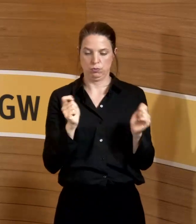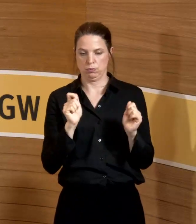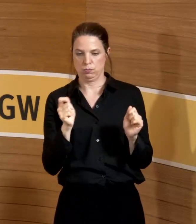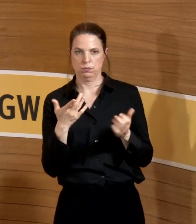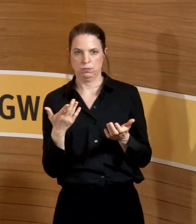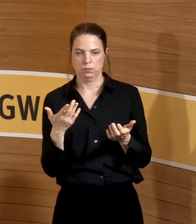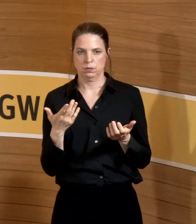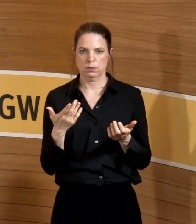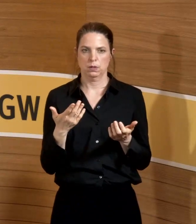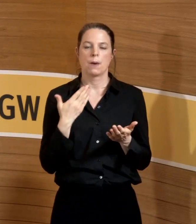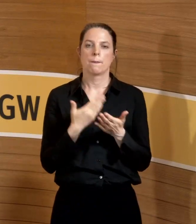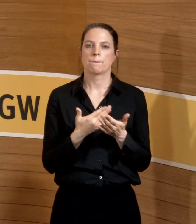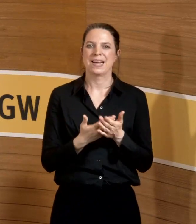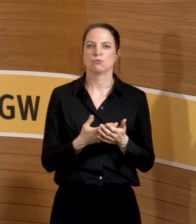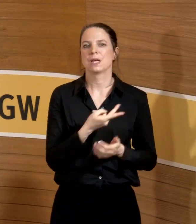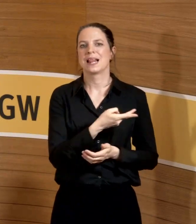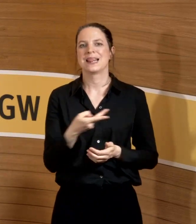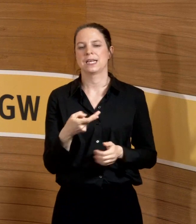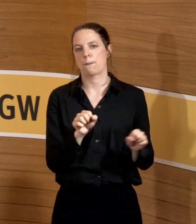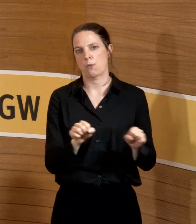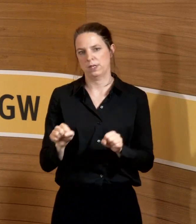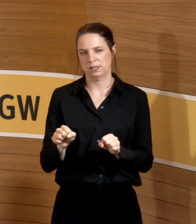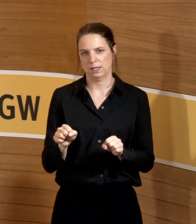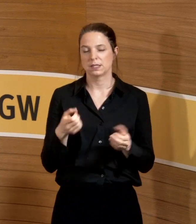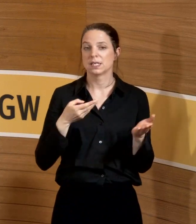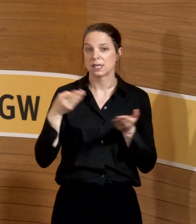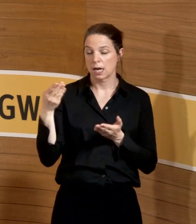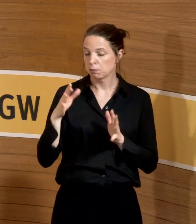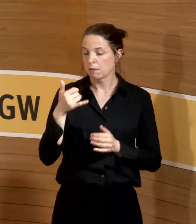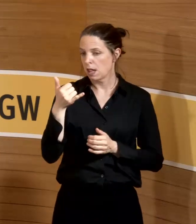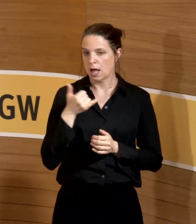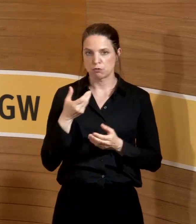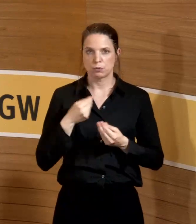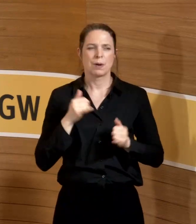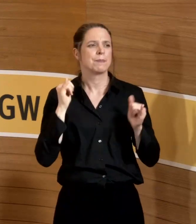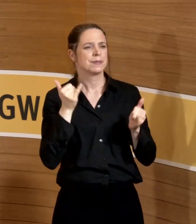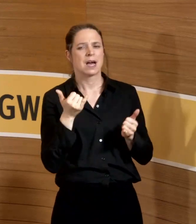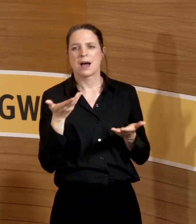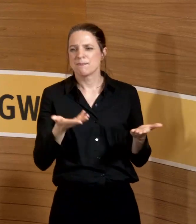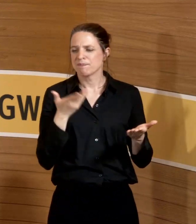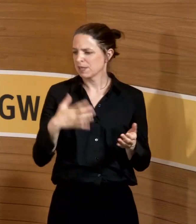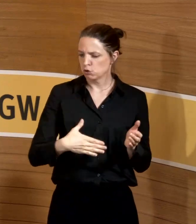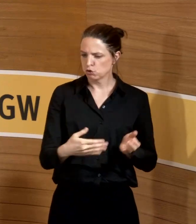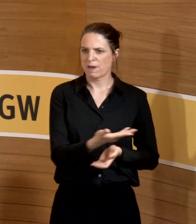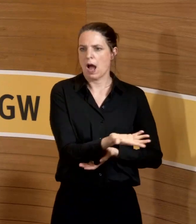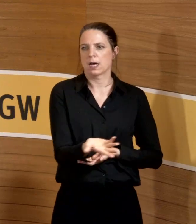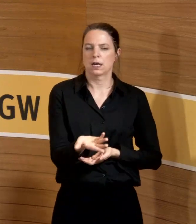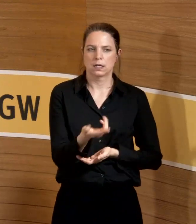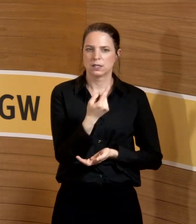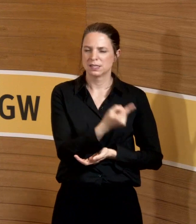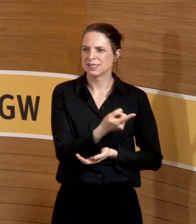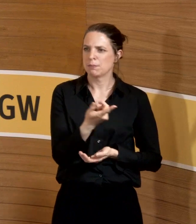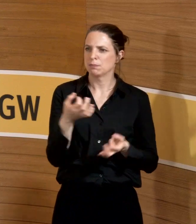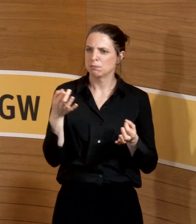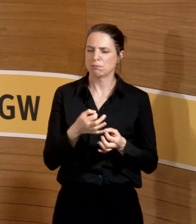lapidares Thema, Liegemöglichkeit. Selbst im Krankenhaus kriege ich Anrufe und dann, ja, Frau Ochmann, wir haben jetzt eine Schwangere, wo